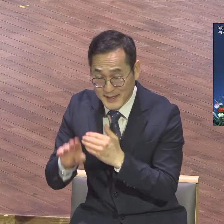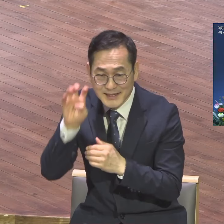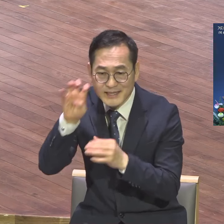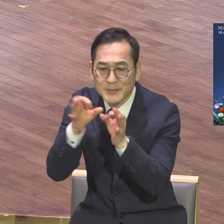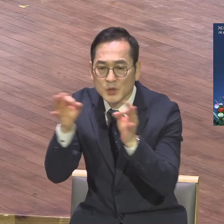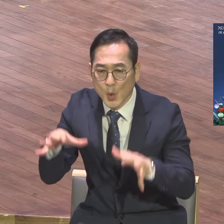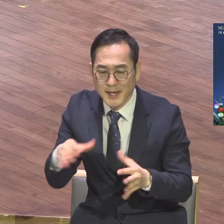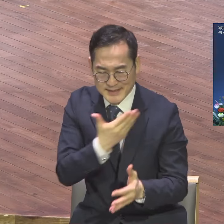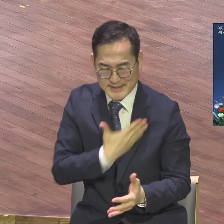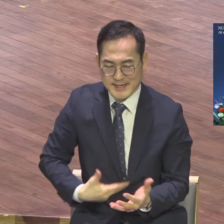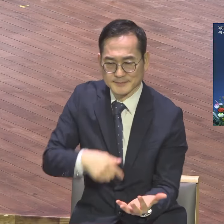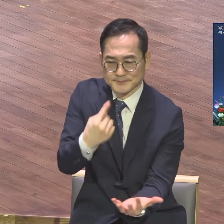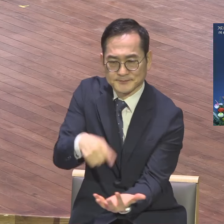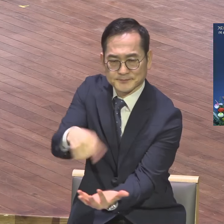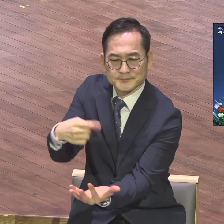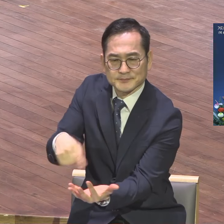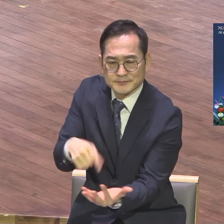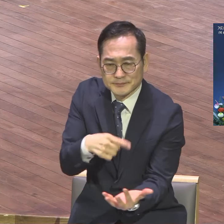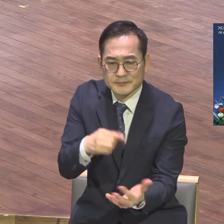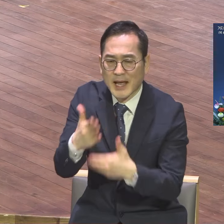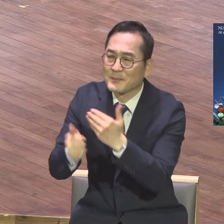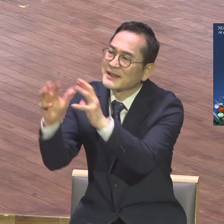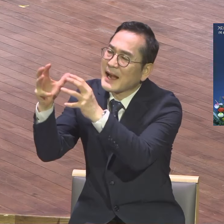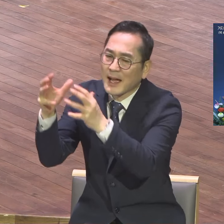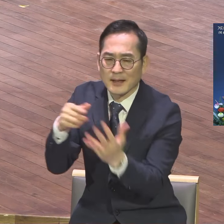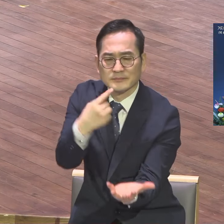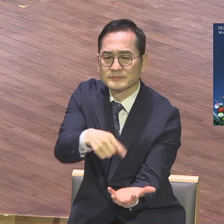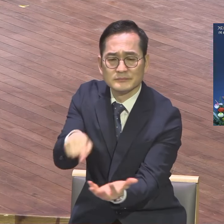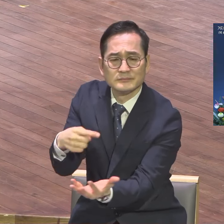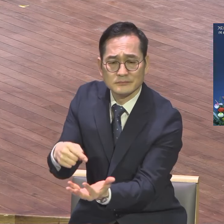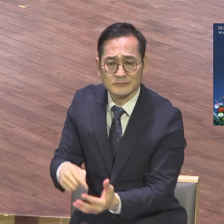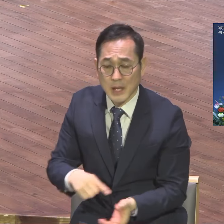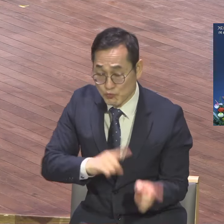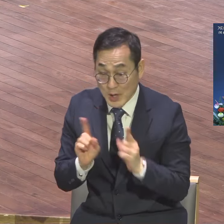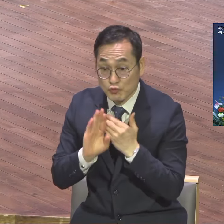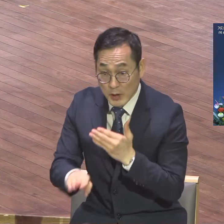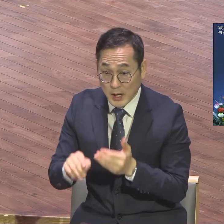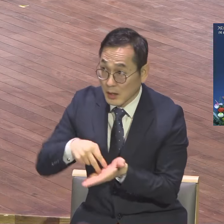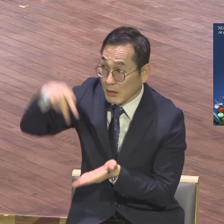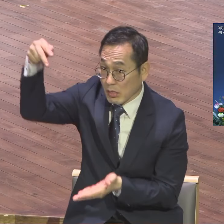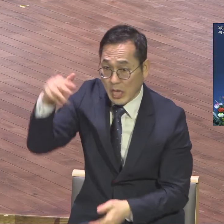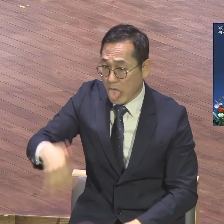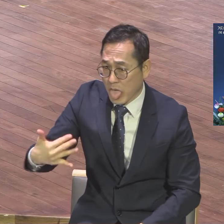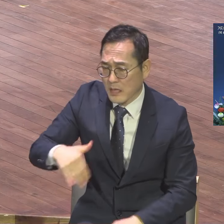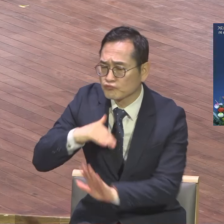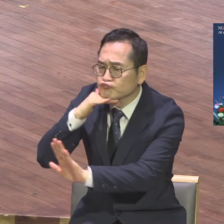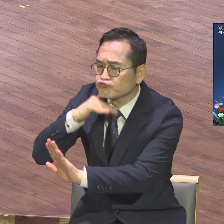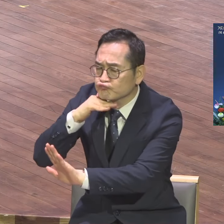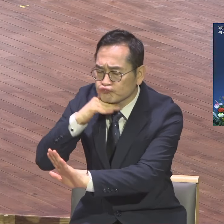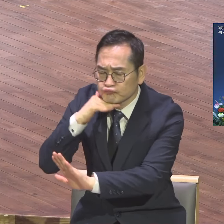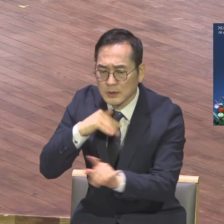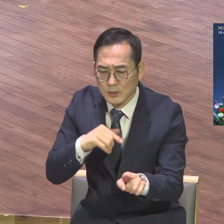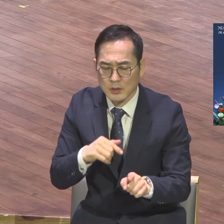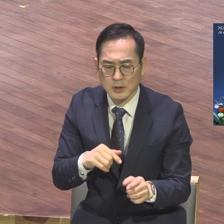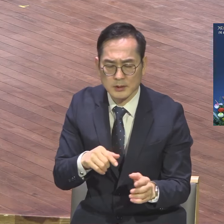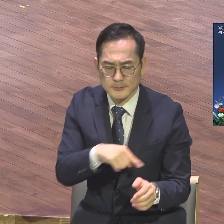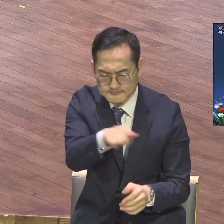하나님의 나라 그냥 성천하시면 될 텐데 부활하시고 안 가셨어요. 부활하시고 믿음 심어주면서 야 진짜